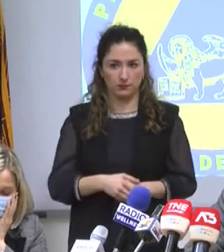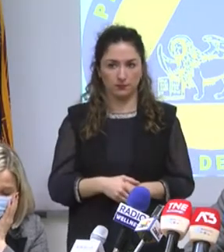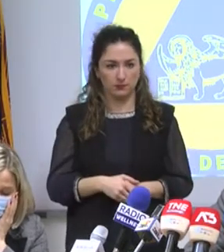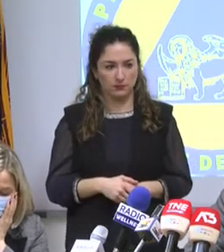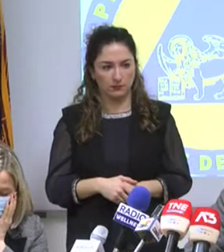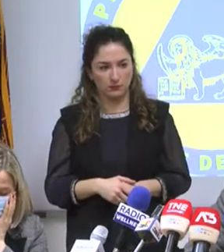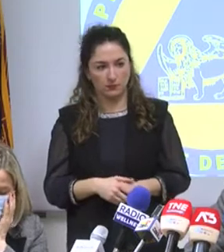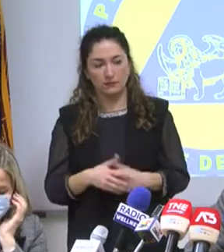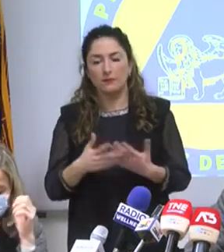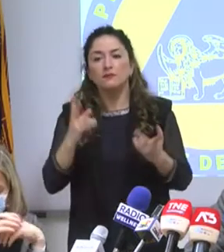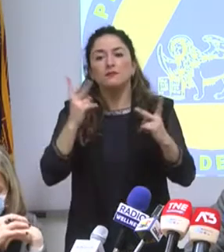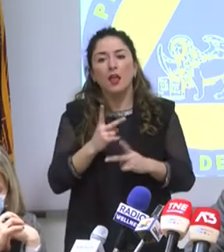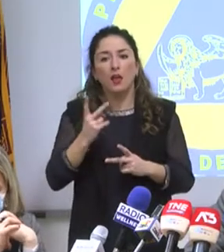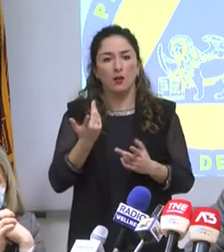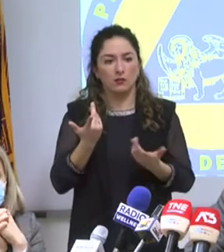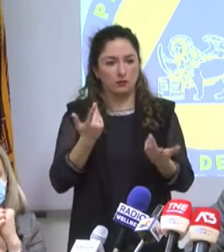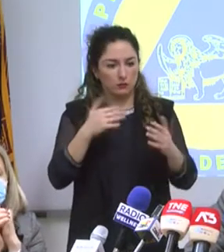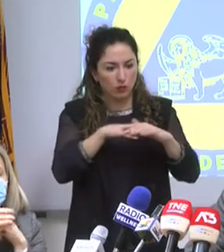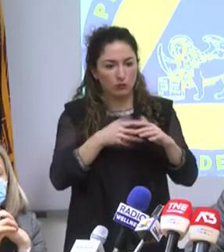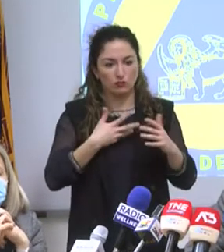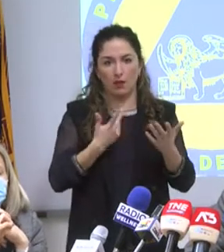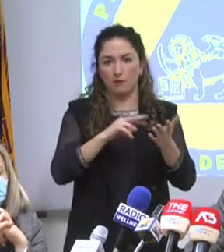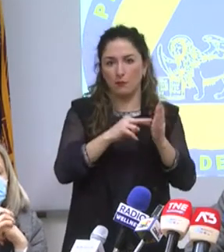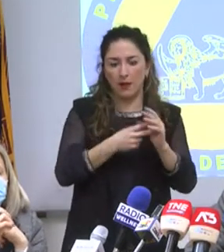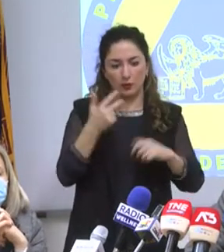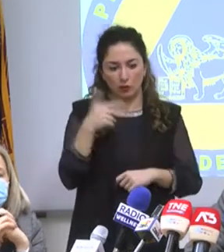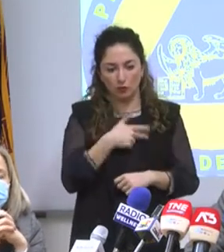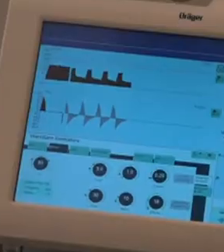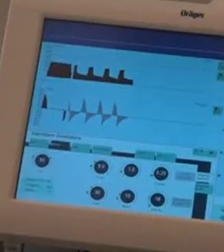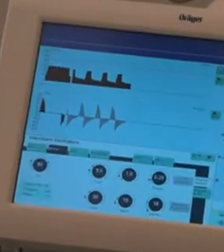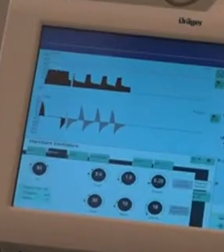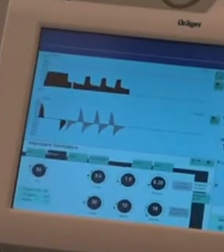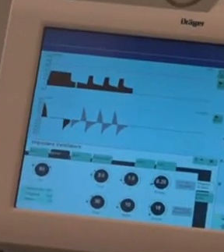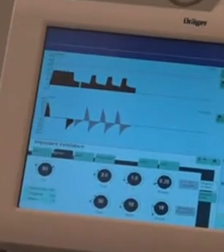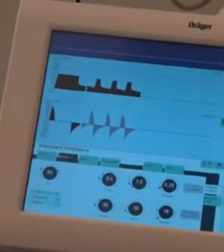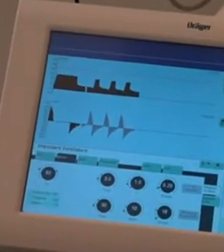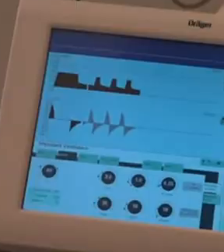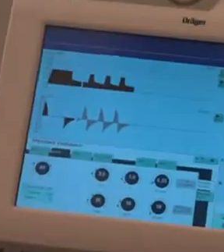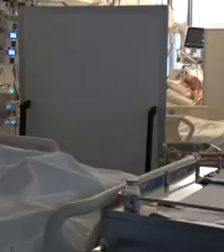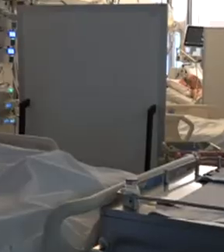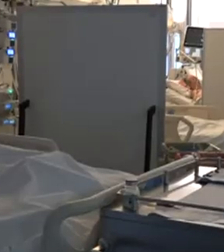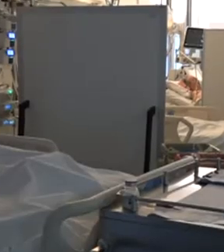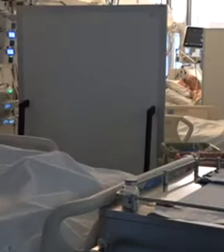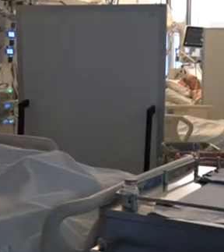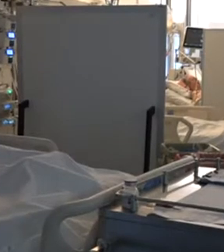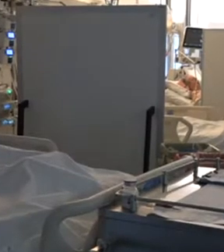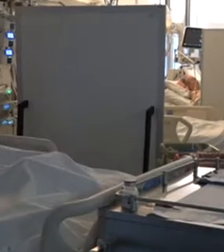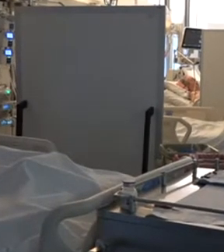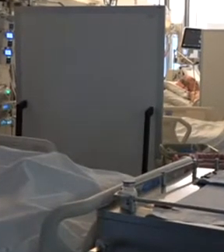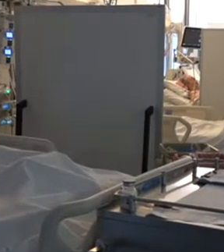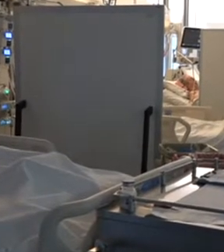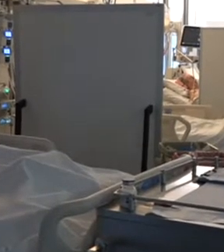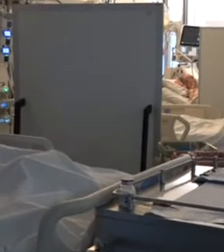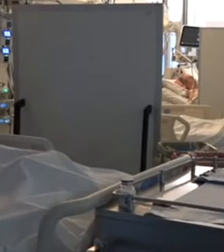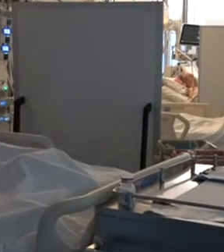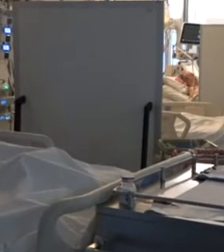E che di mezzo ci sono un sacco di problemi sociali. La politica ha tenuto banco questa mattina, ma Zai ha ricordato che dobbiamo fare i conti